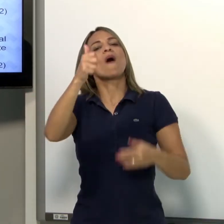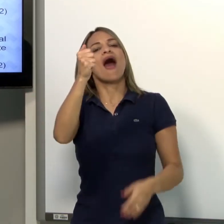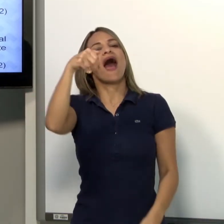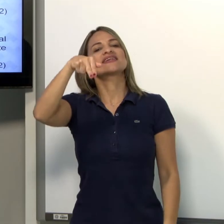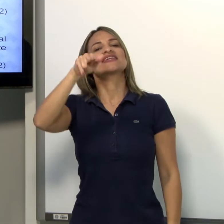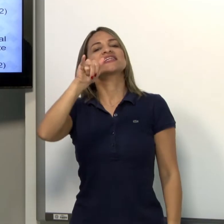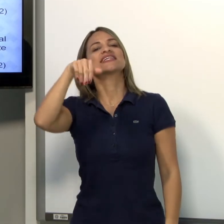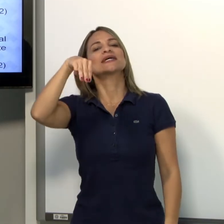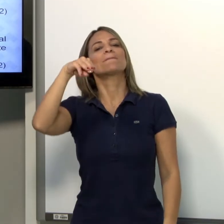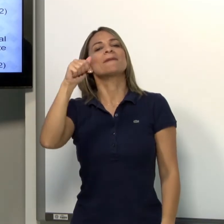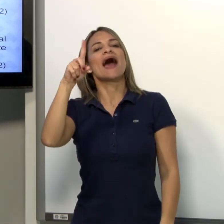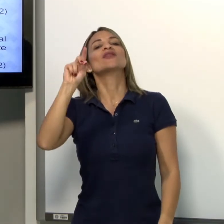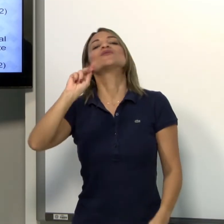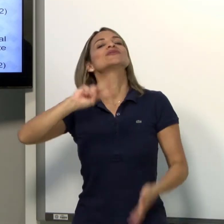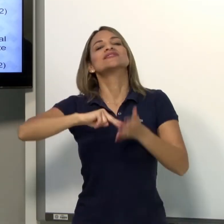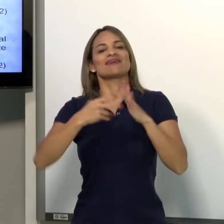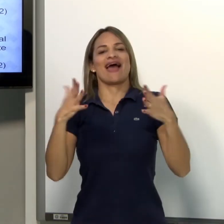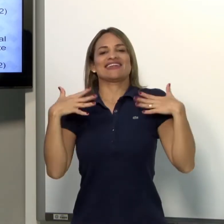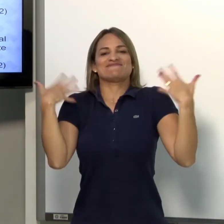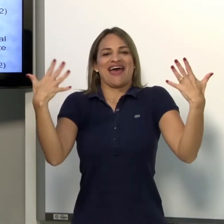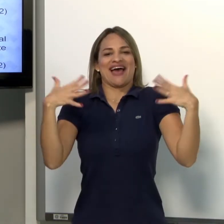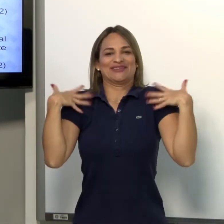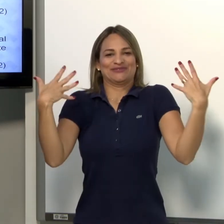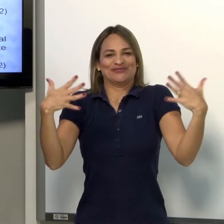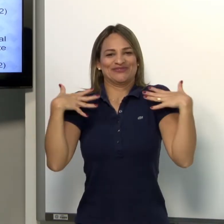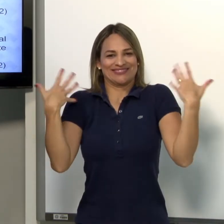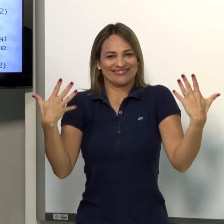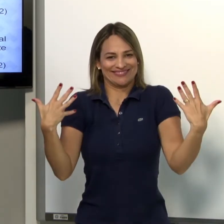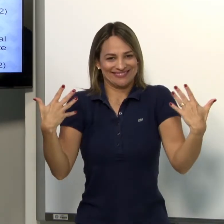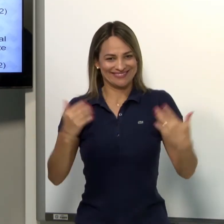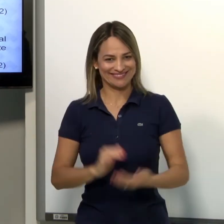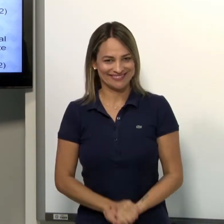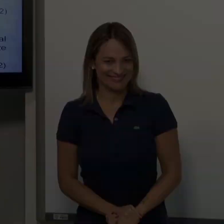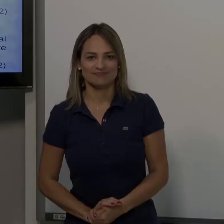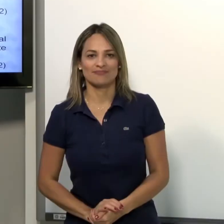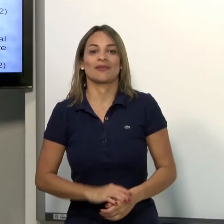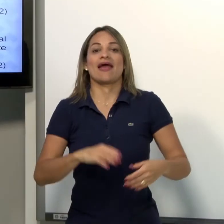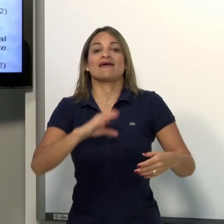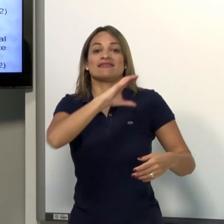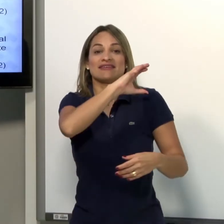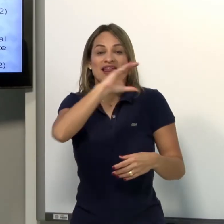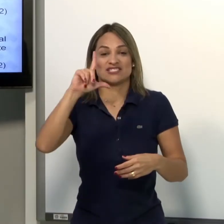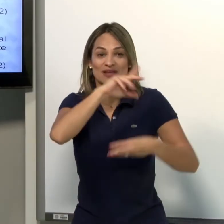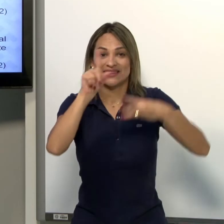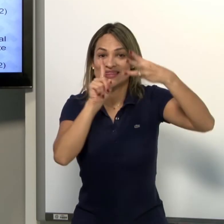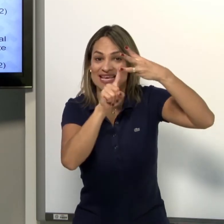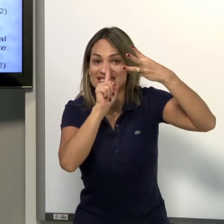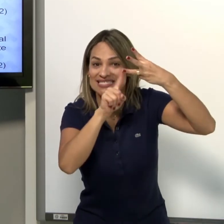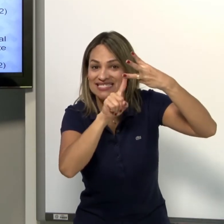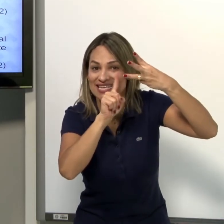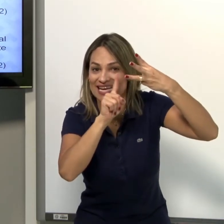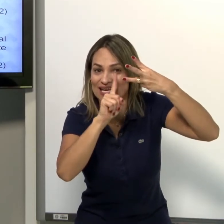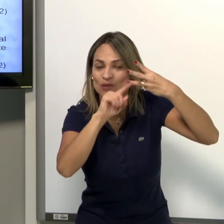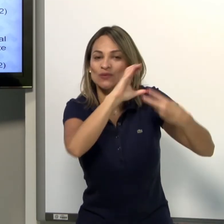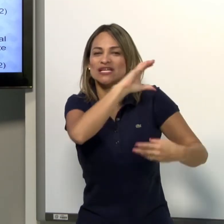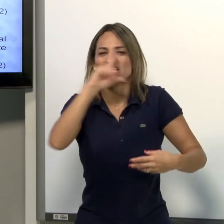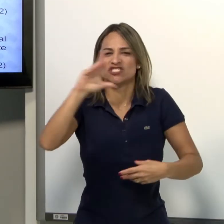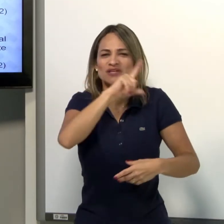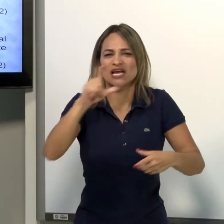movimento. Animados. Qual o sentido? Esse sentido. O